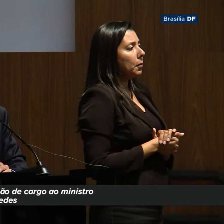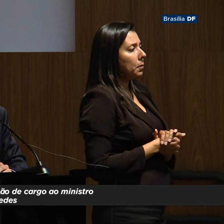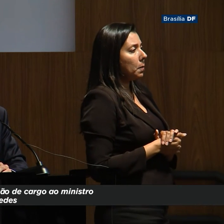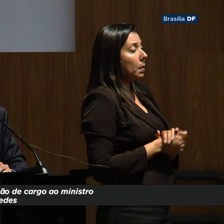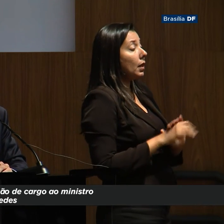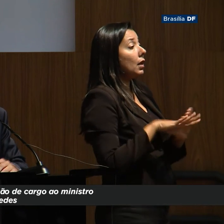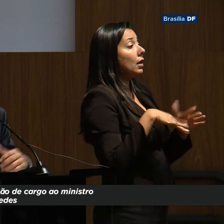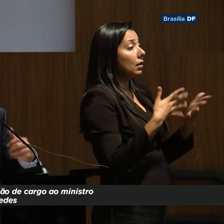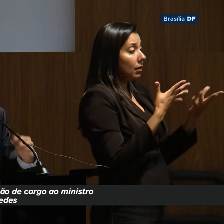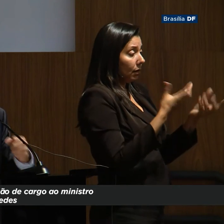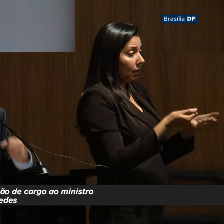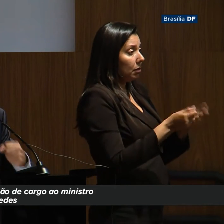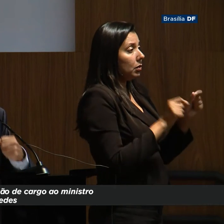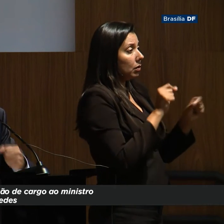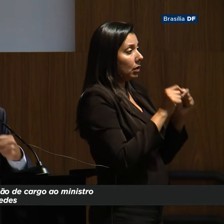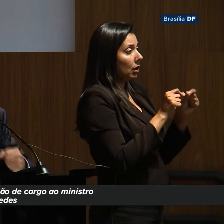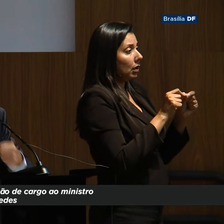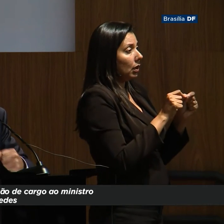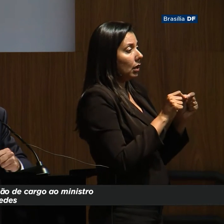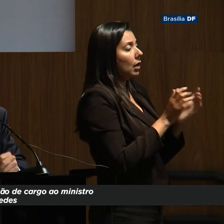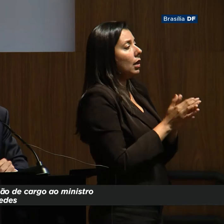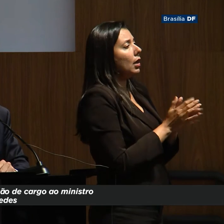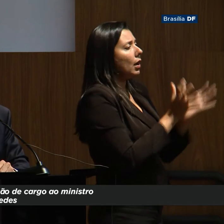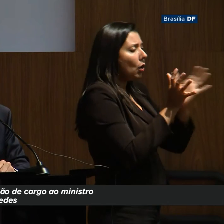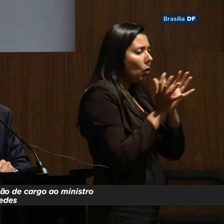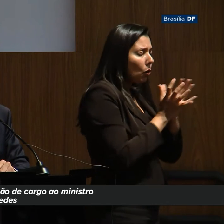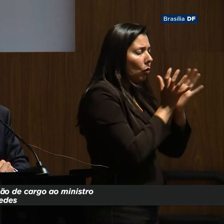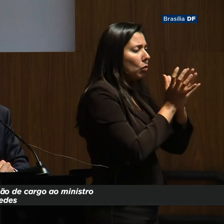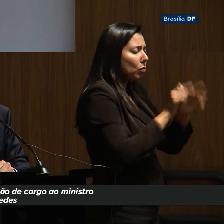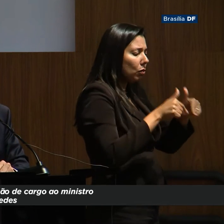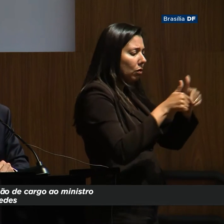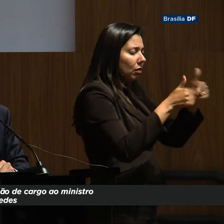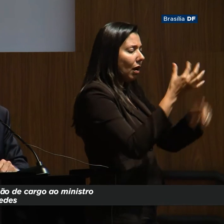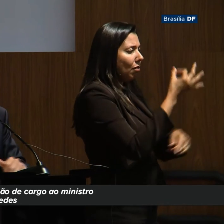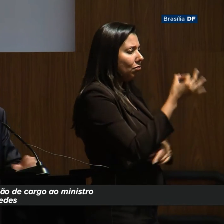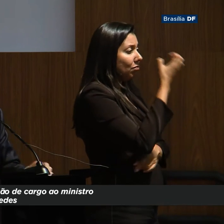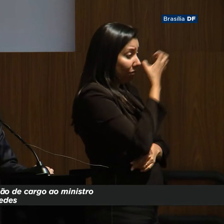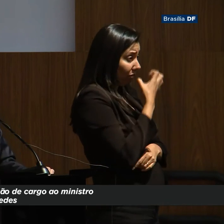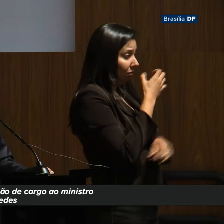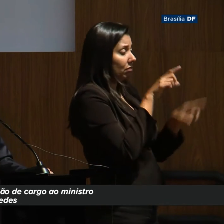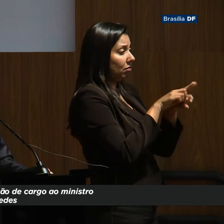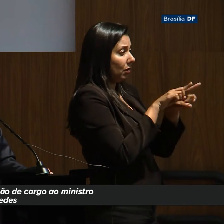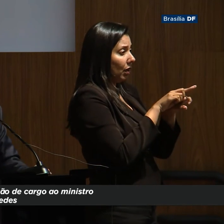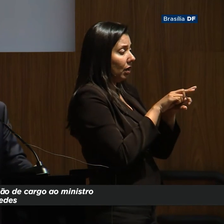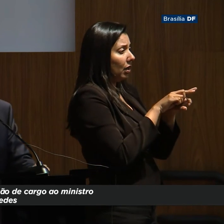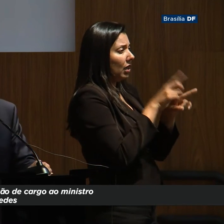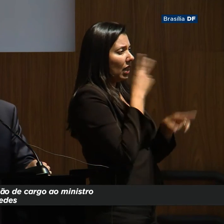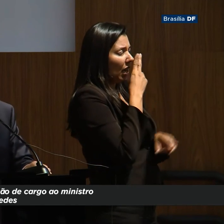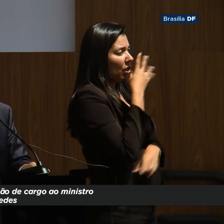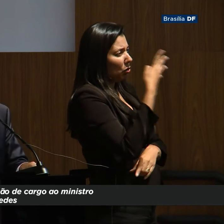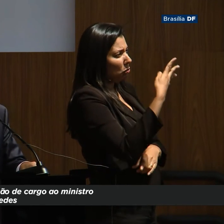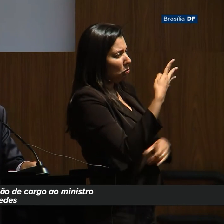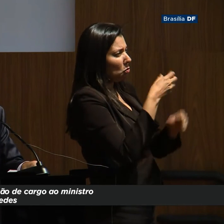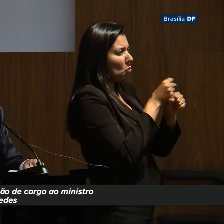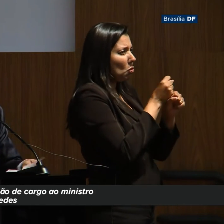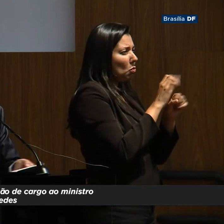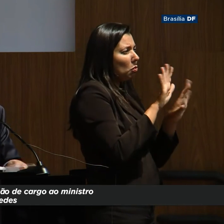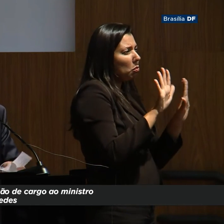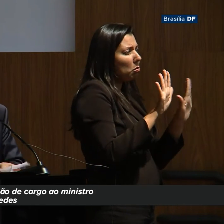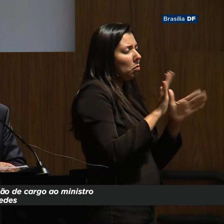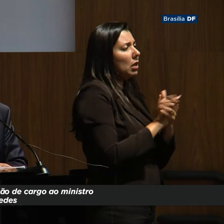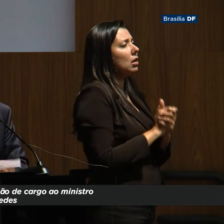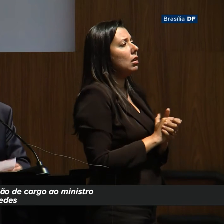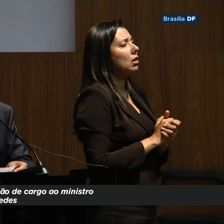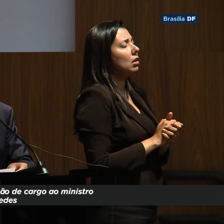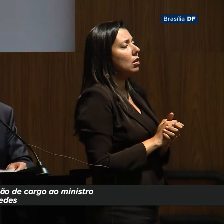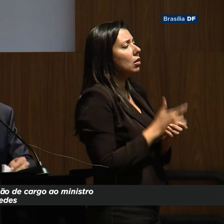Então, nós vamos, é um time que vai jogar forte nesse ritmo e nós achamos que com quatro anos vai dar para fazer